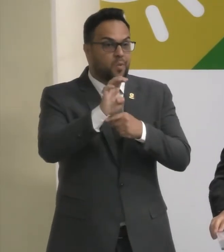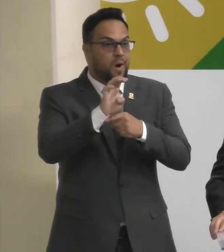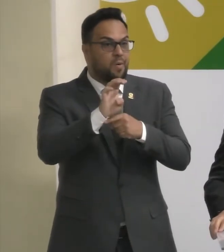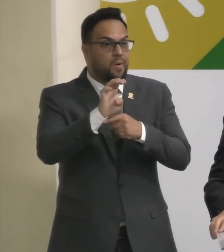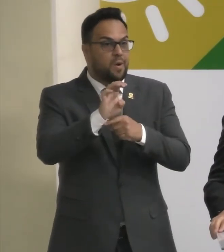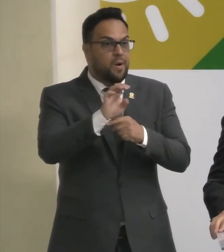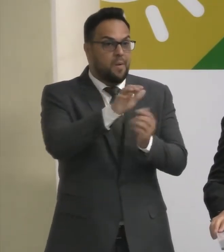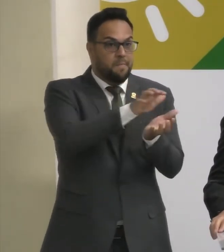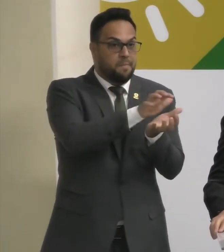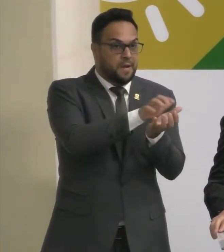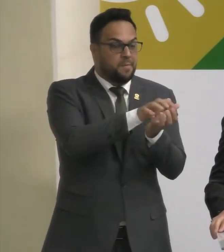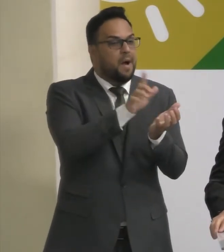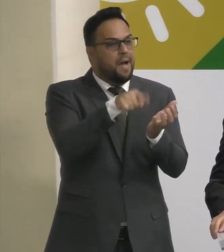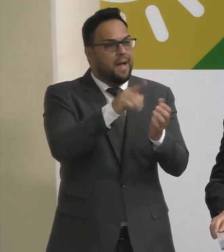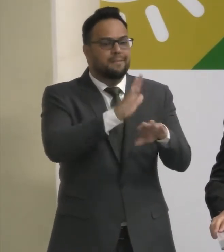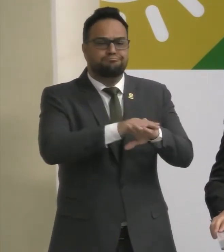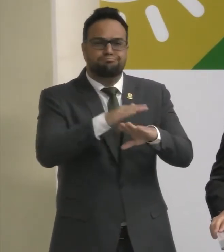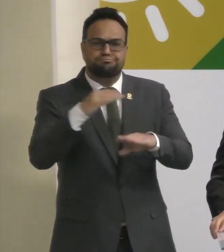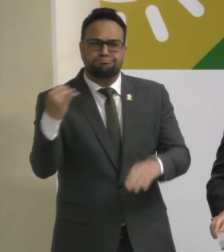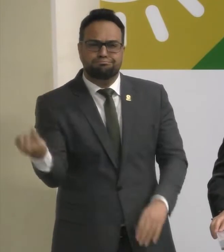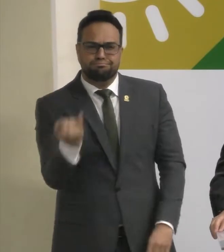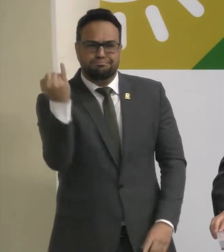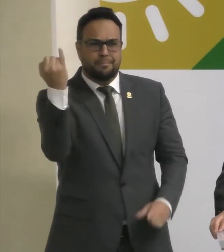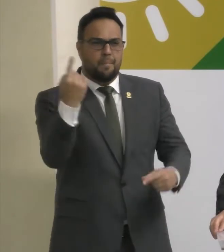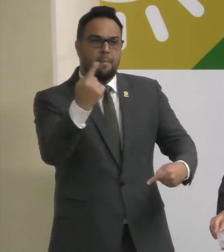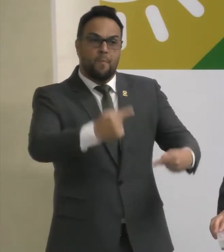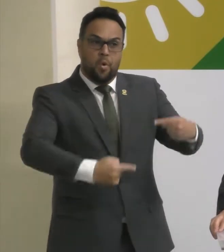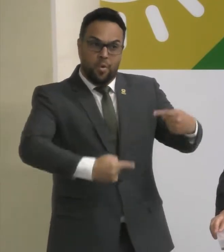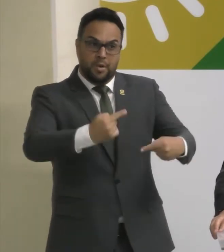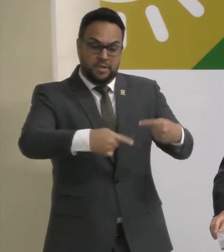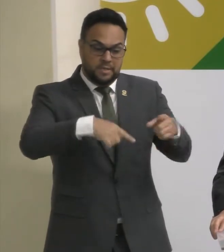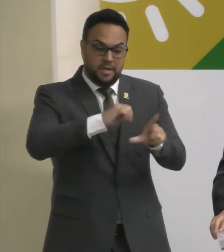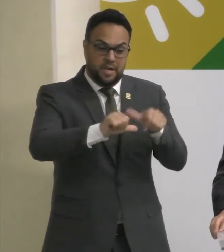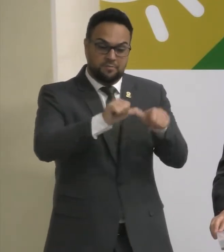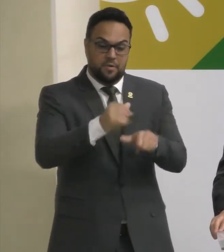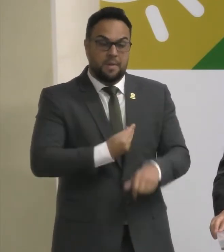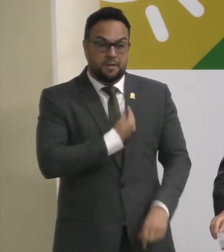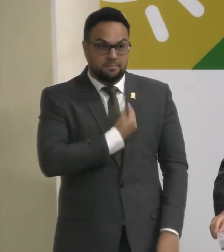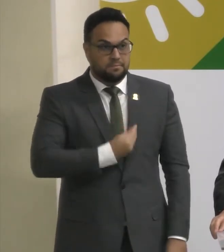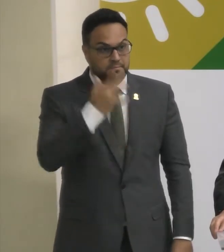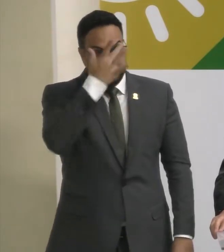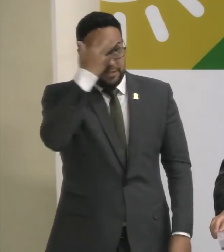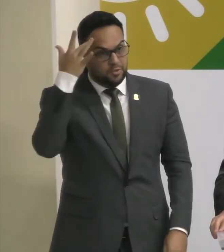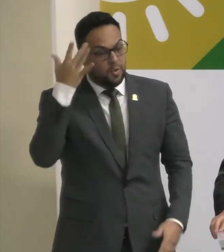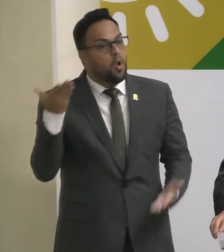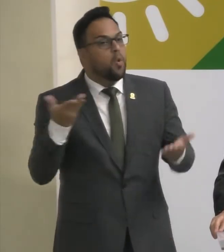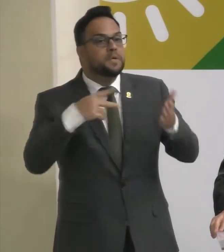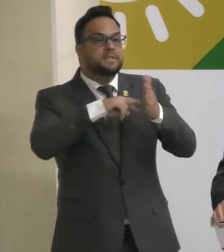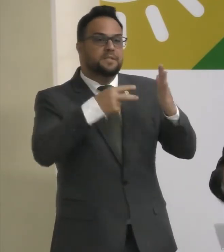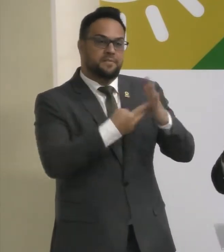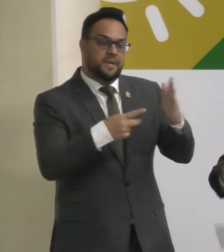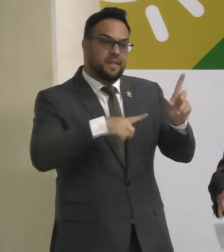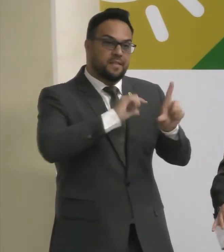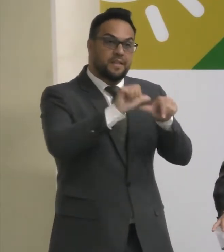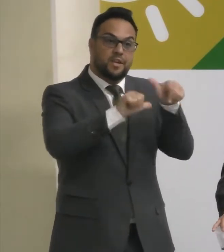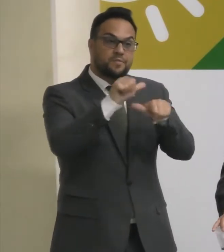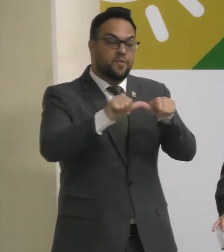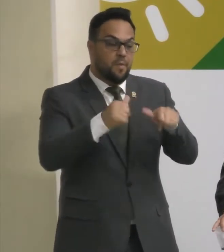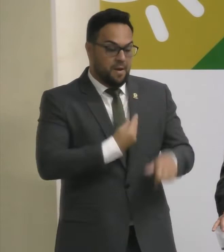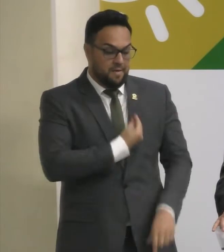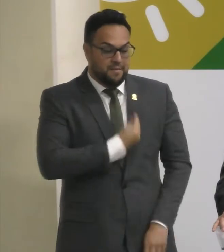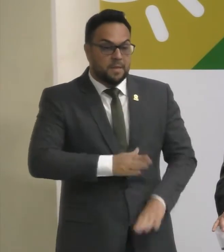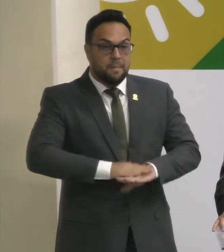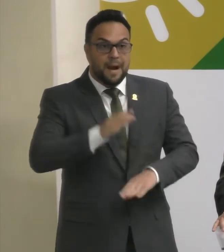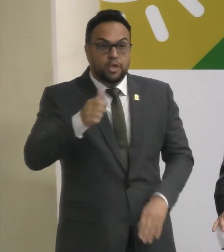Fantástica Para poder Transformar A vida das pessoas E o que nós Estamos fazendo Aqui hoje É transformando A vida De mais de 12 Milhões De